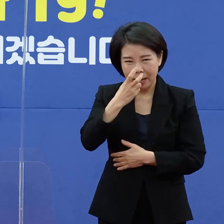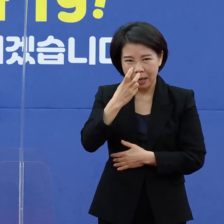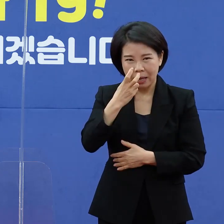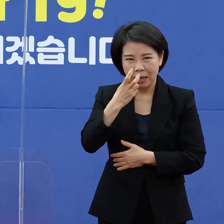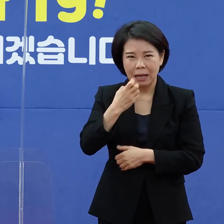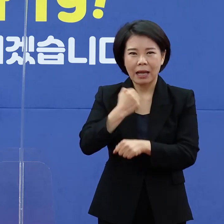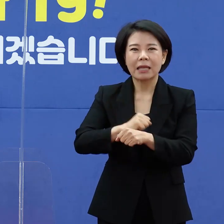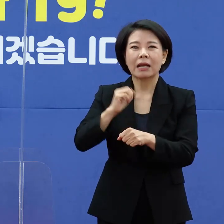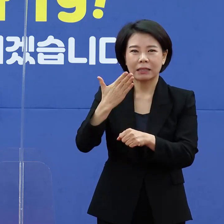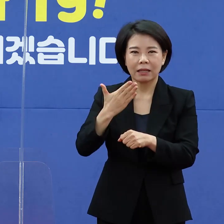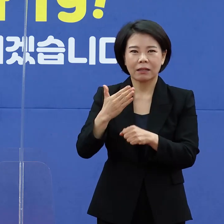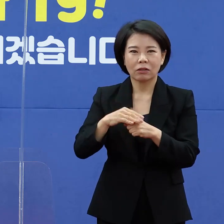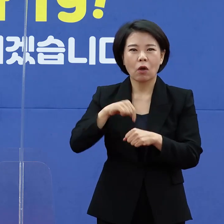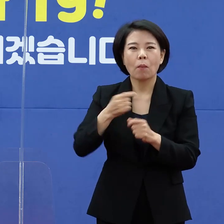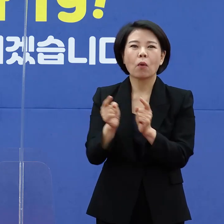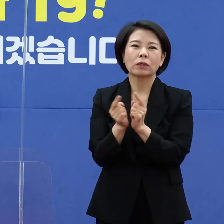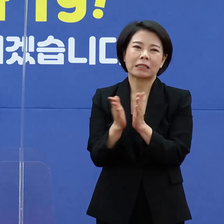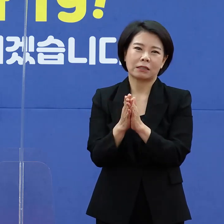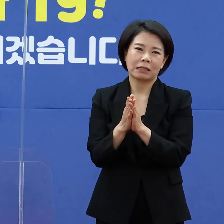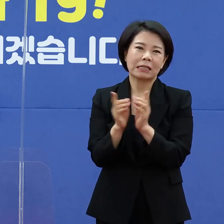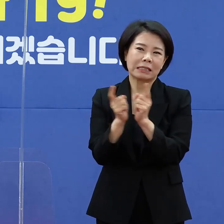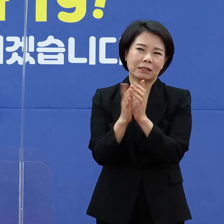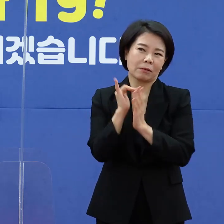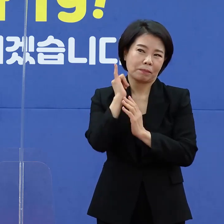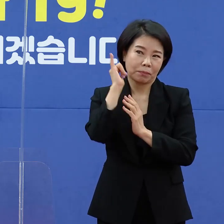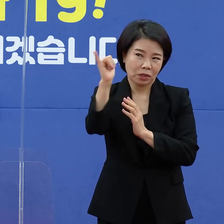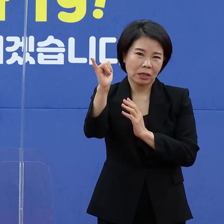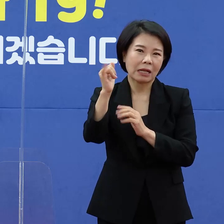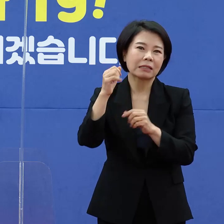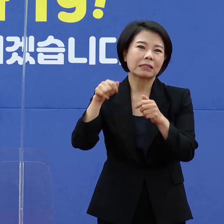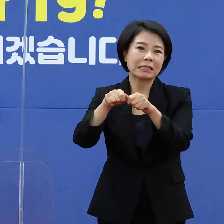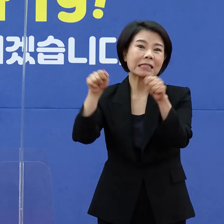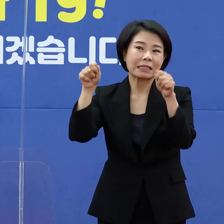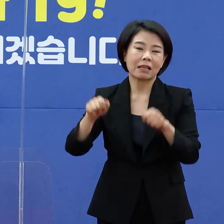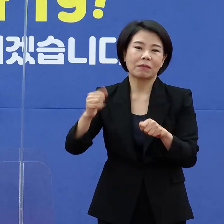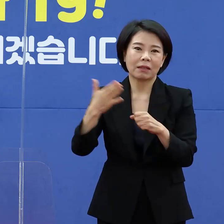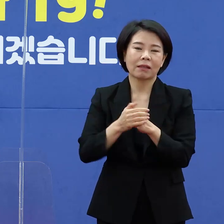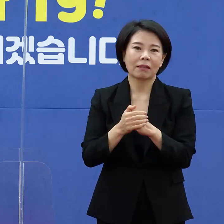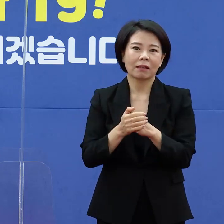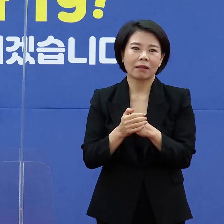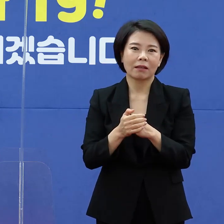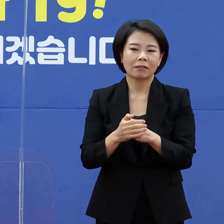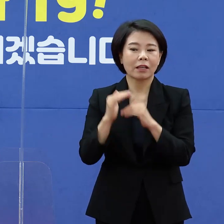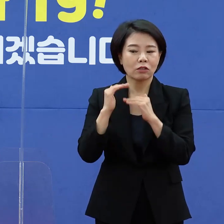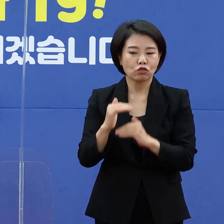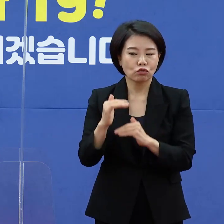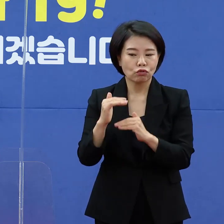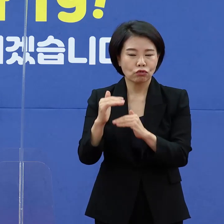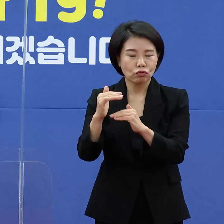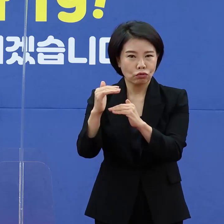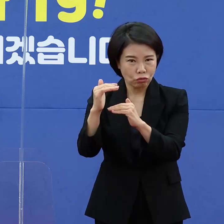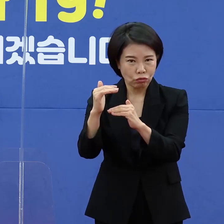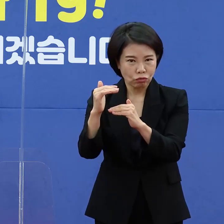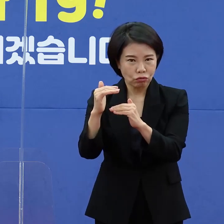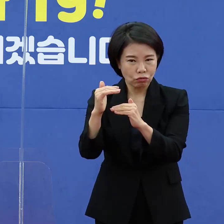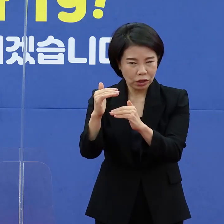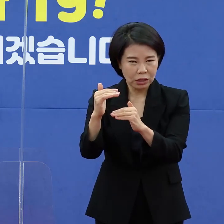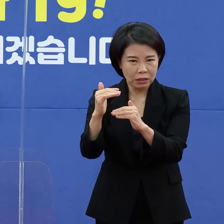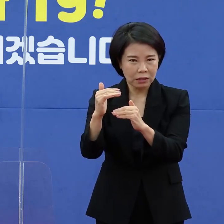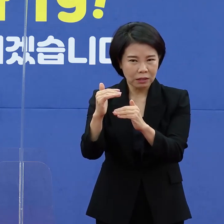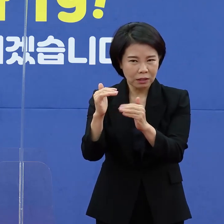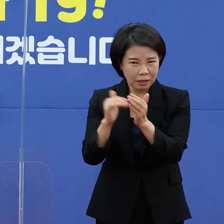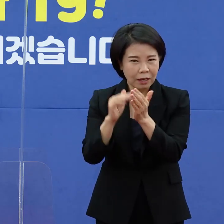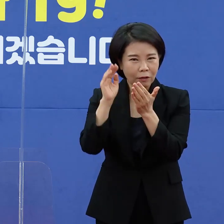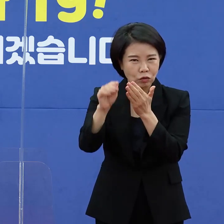부분이고 본인이 전화를 거는 시스템이기 때문에 추진해가면서 아마 확진자가 더